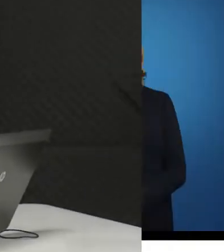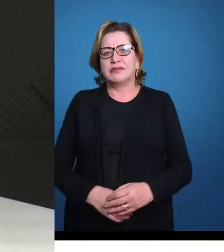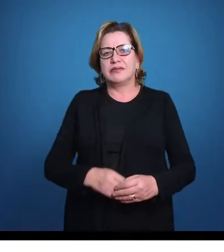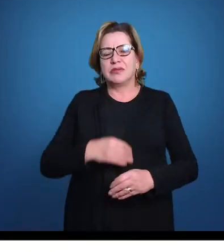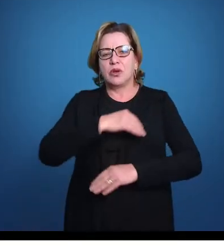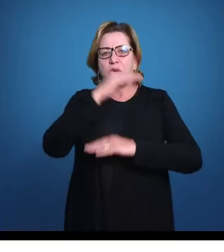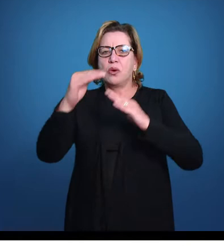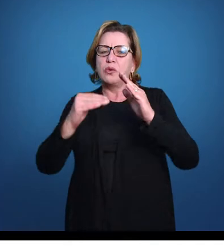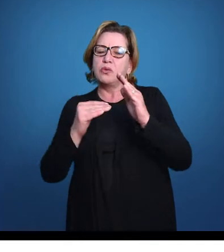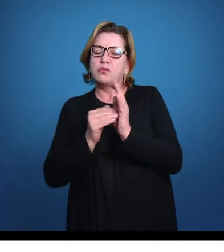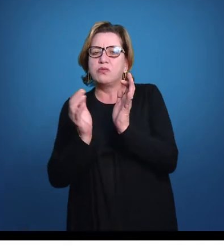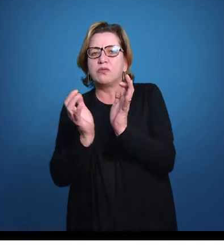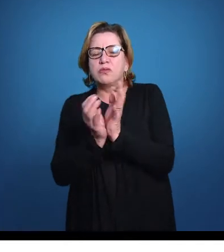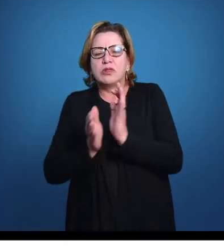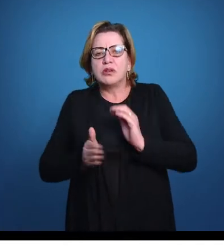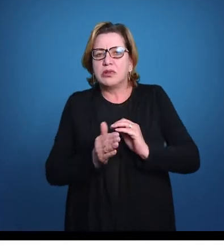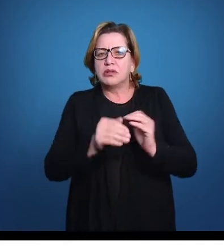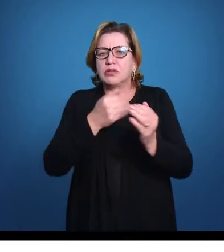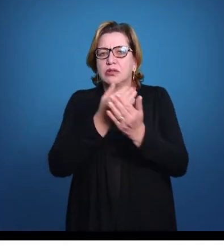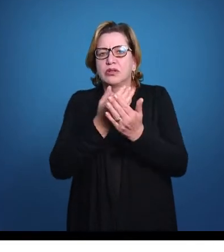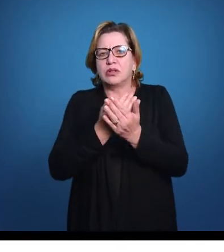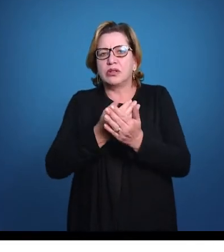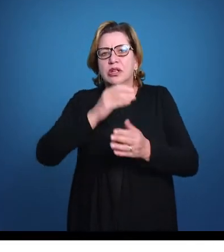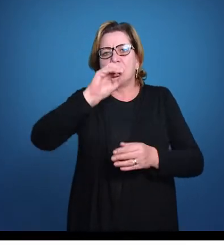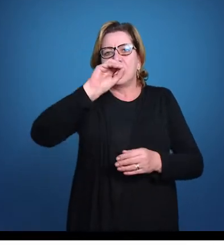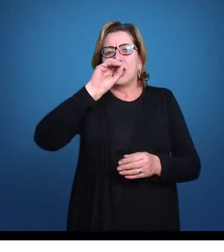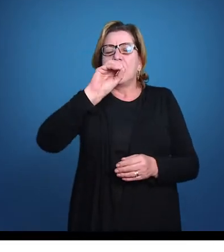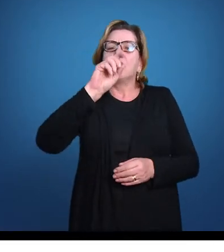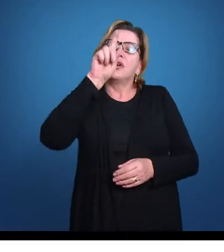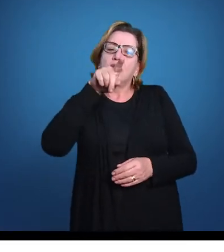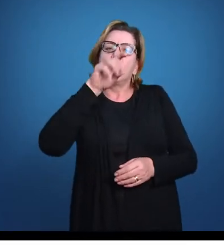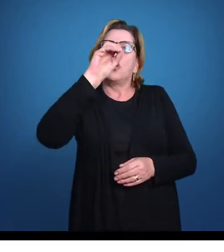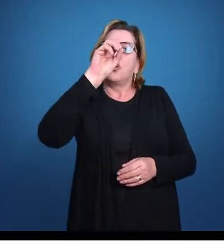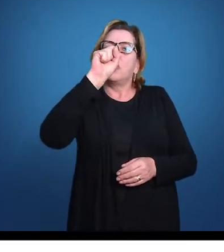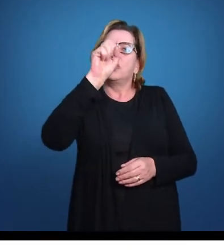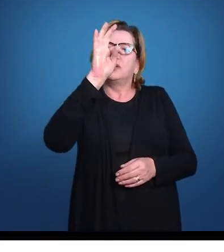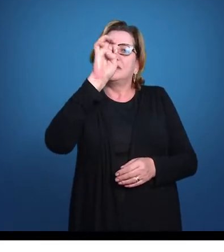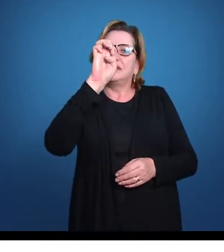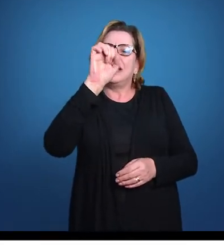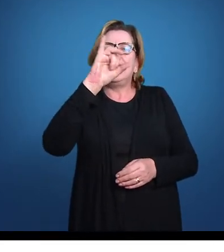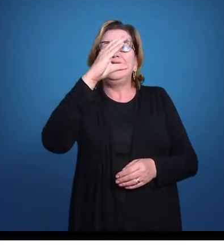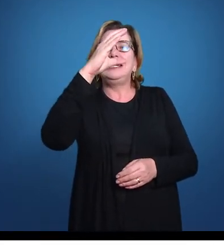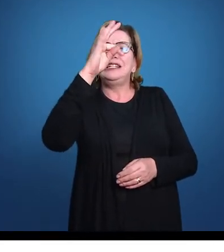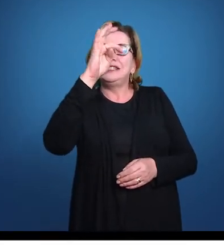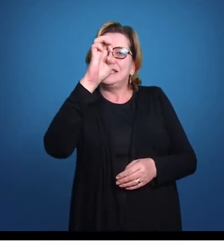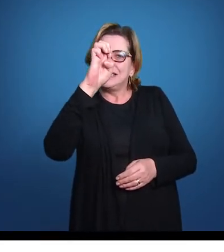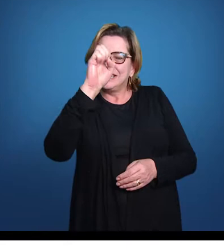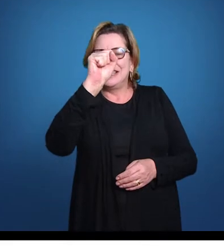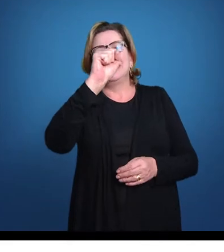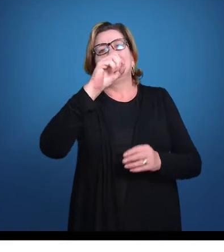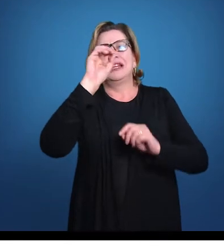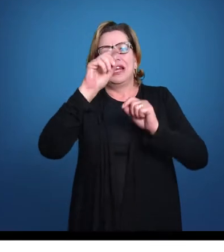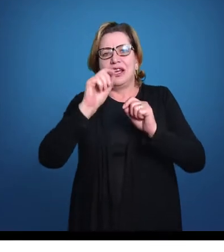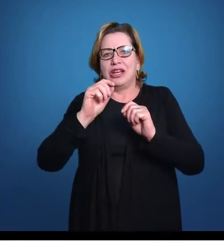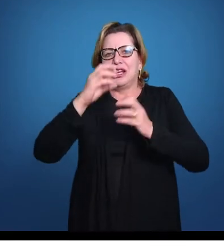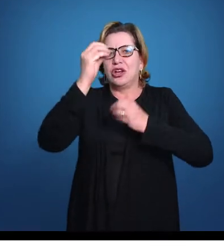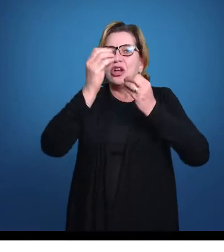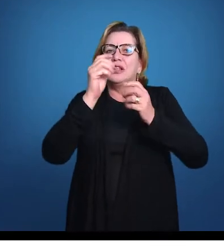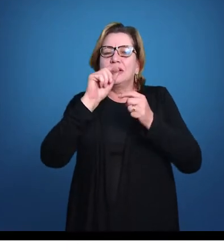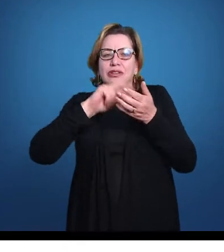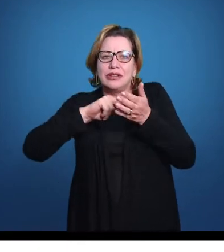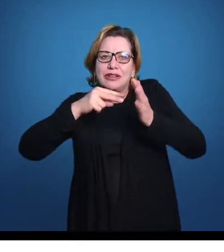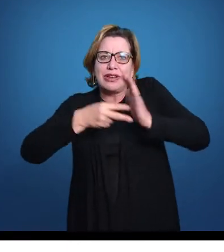O último grupo de peixes que a gente vai ver são os osteíquetes, né? Então, íquetes a gente já viu, significa peixe e ósteum,